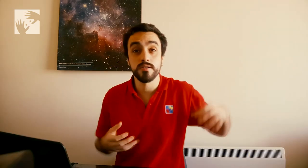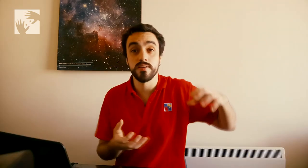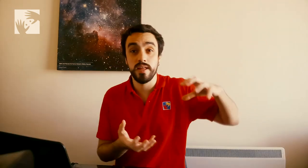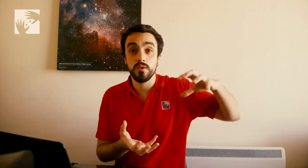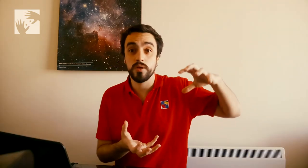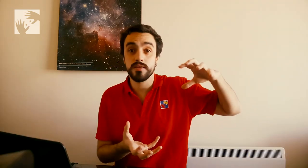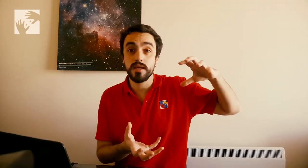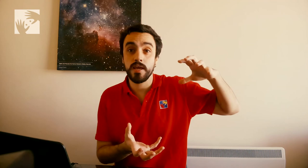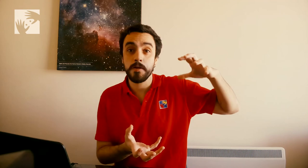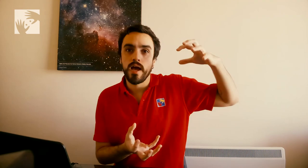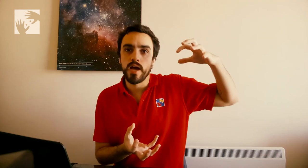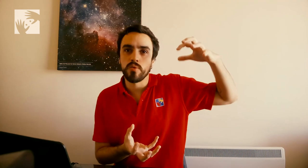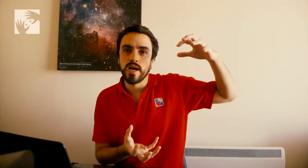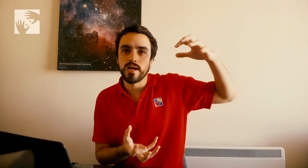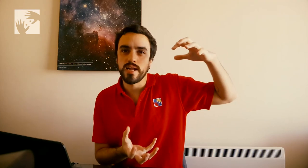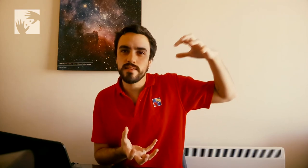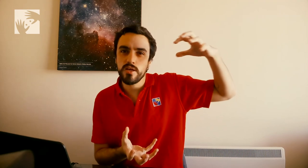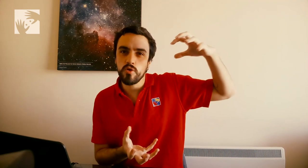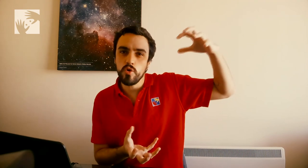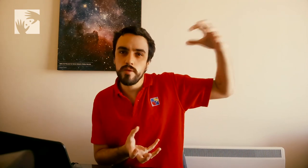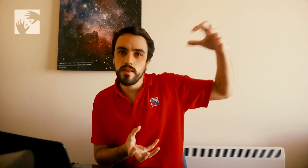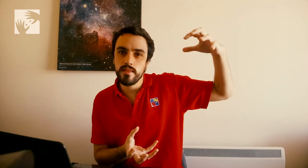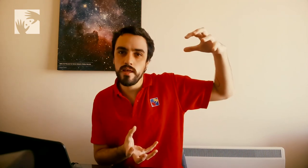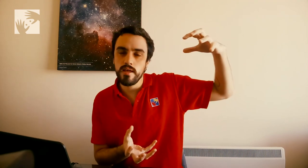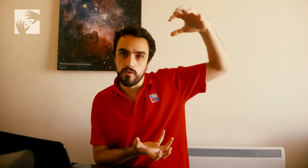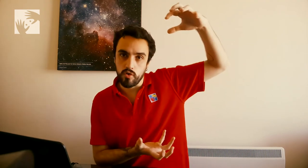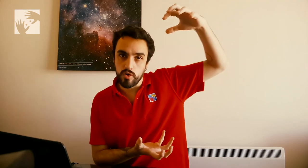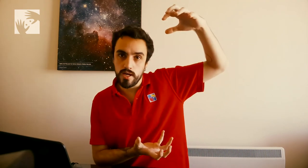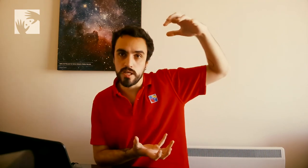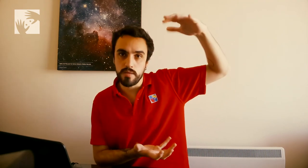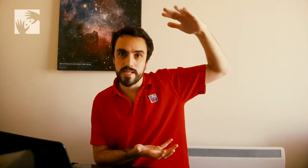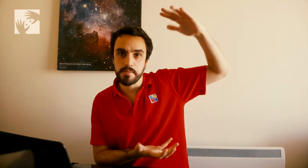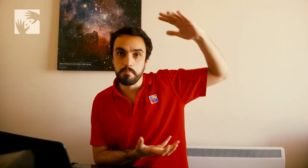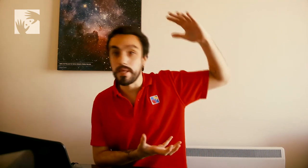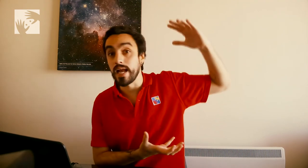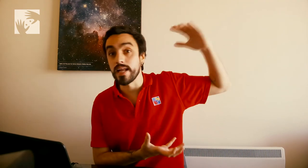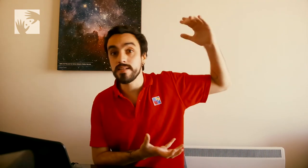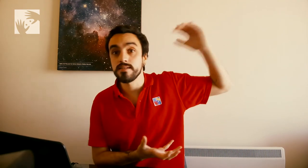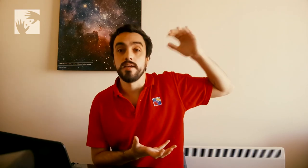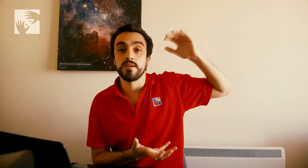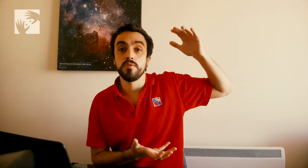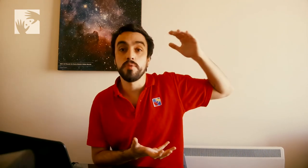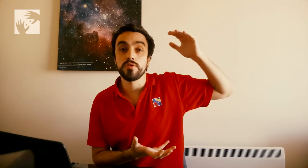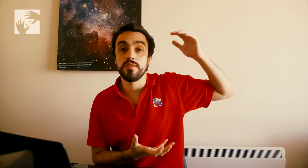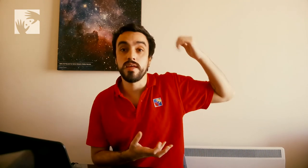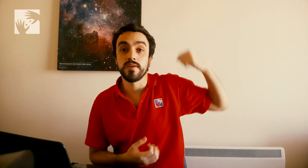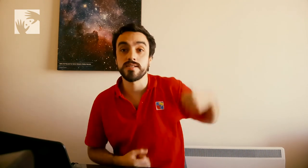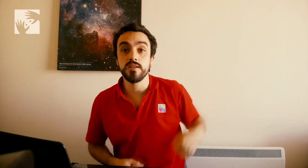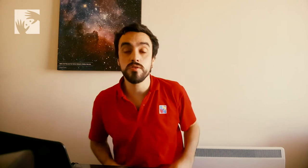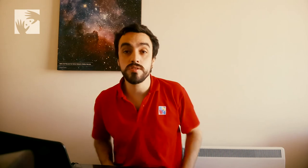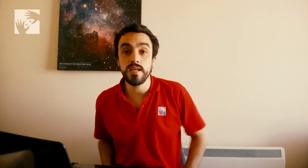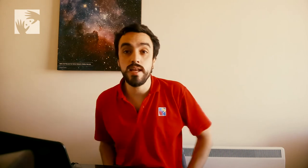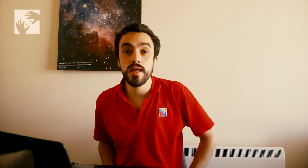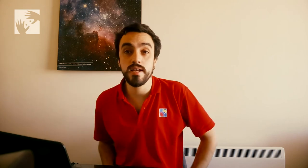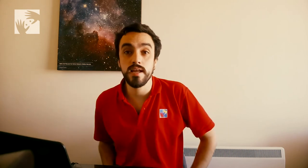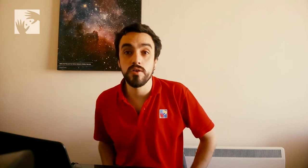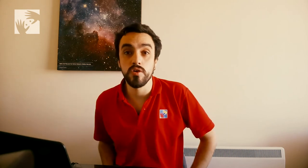se van a dar cuenta que hay unas grandes columnas de roca y que parecen pilares. Están compuestos de basaltos y le dan el color